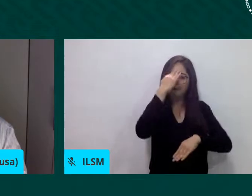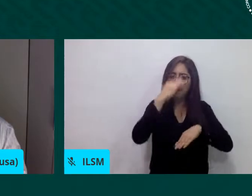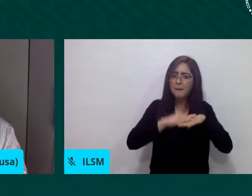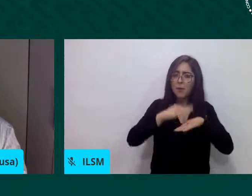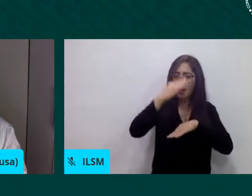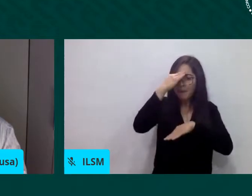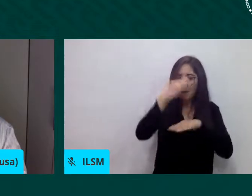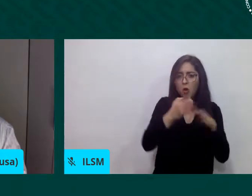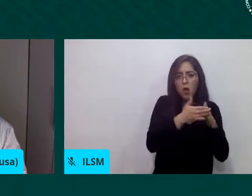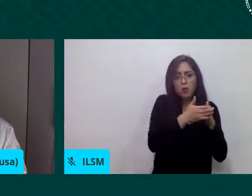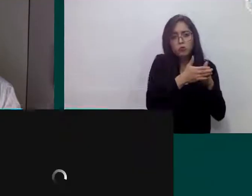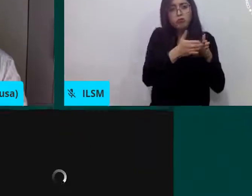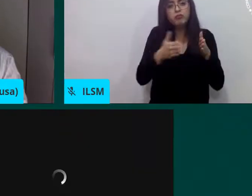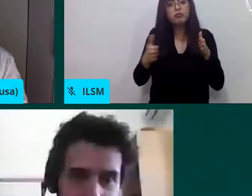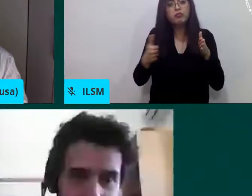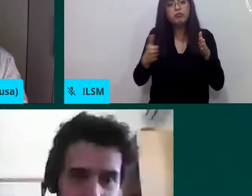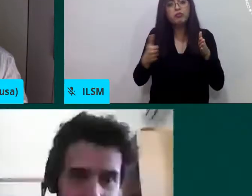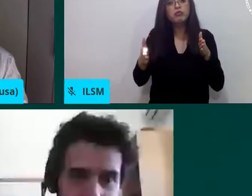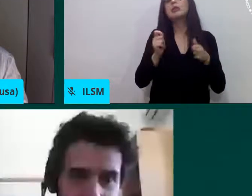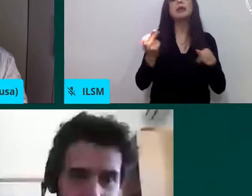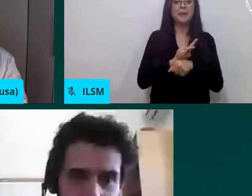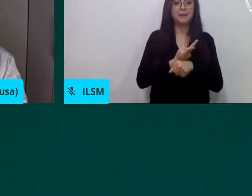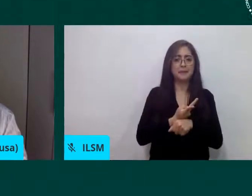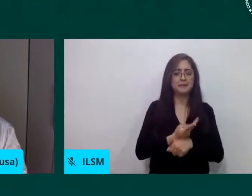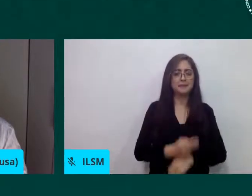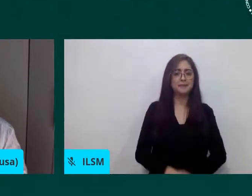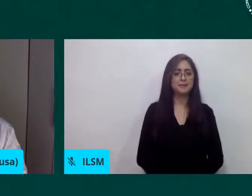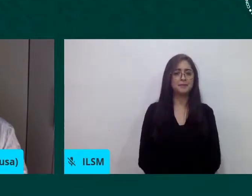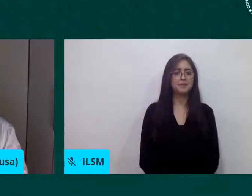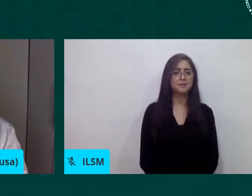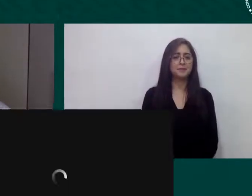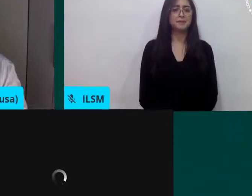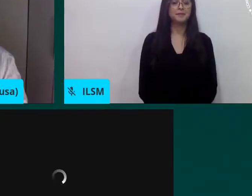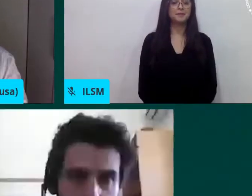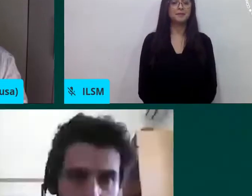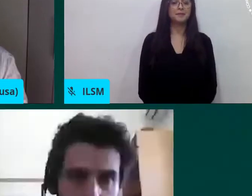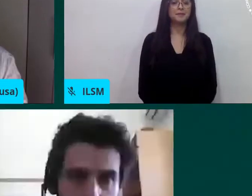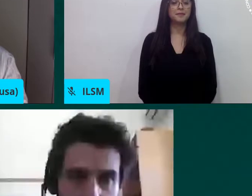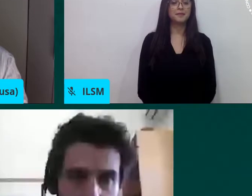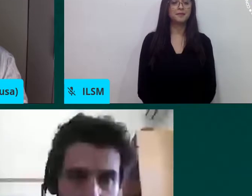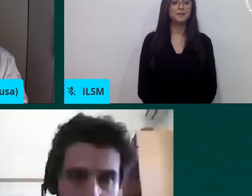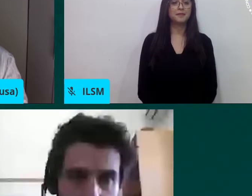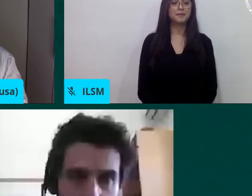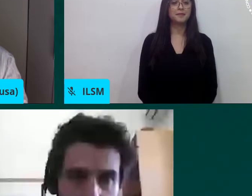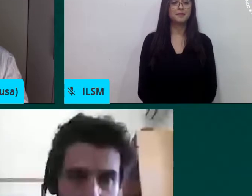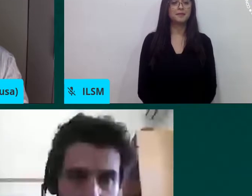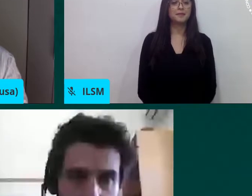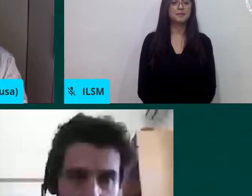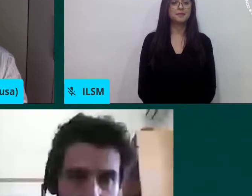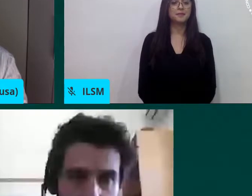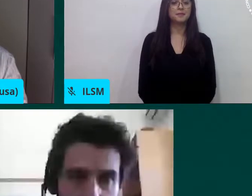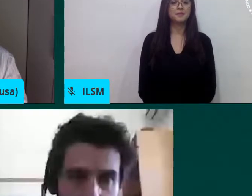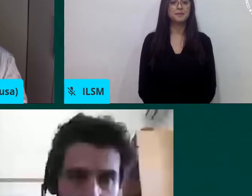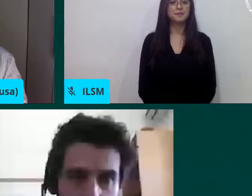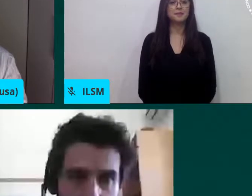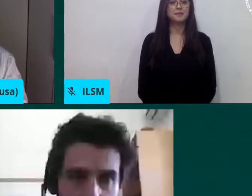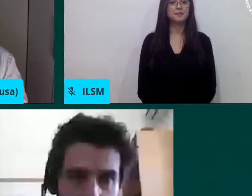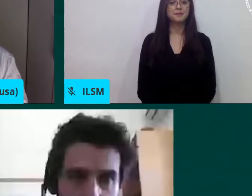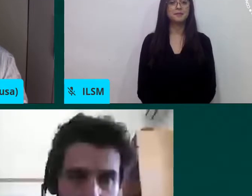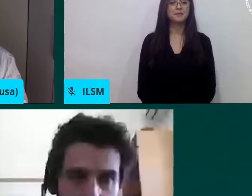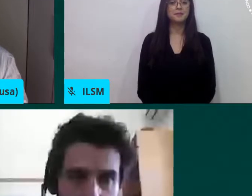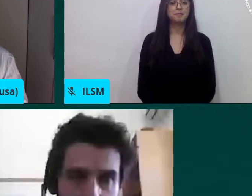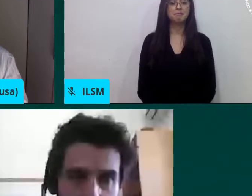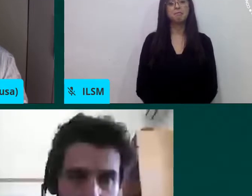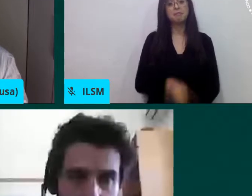No sé si hay un video de la promoción de nuestra iniciativa o no, pero tenemos una